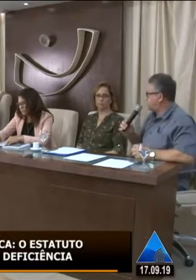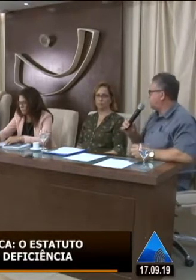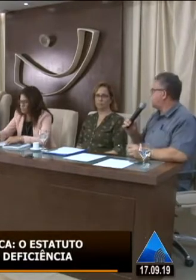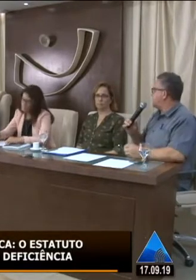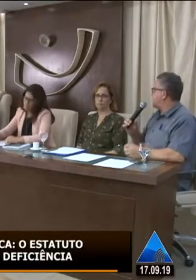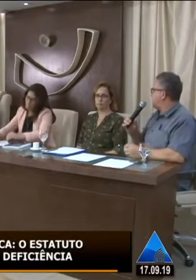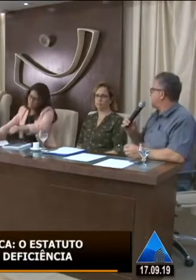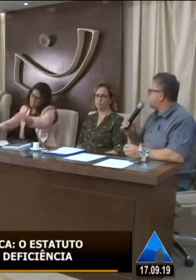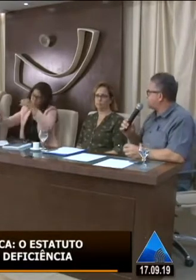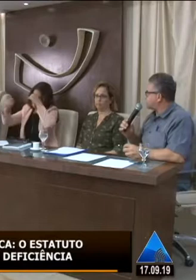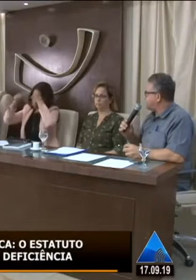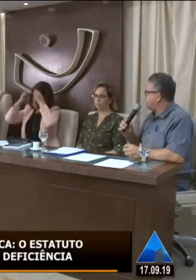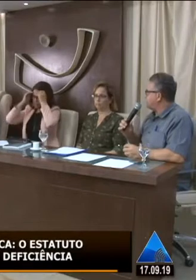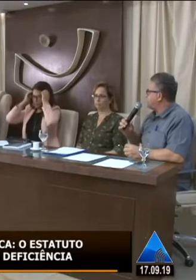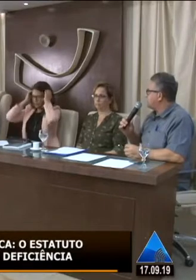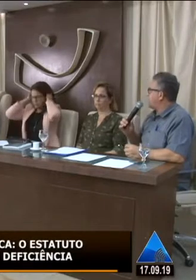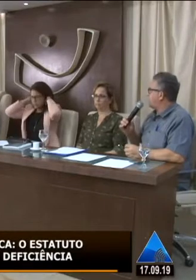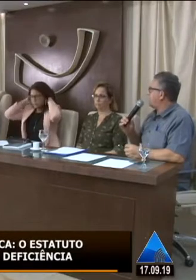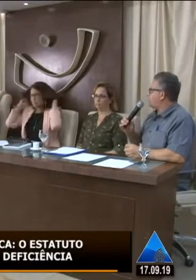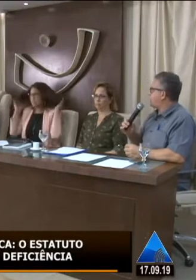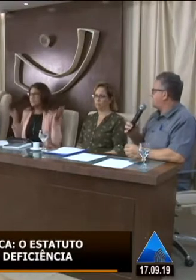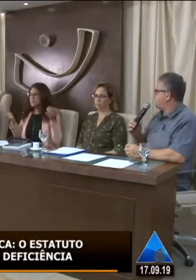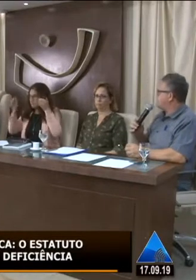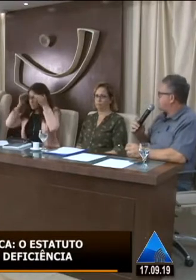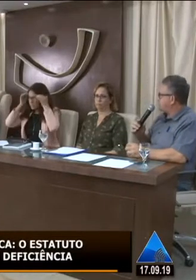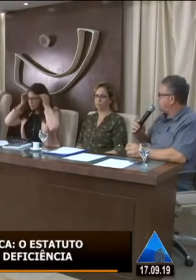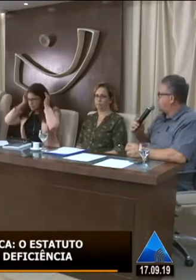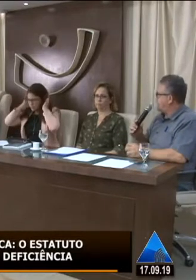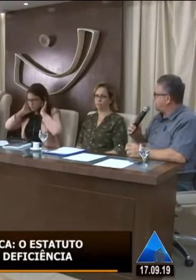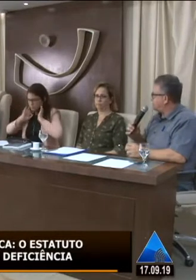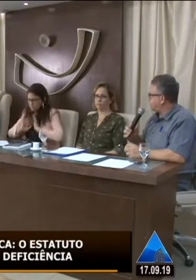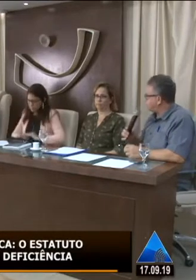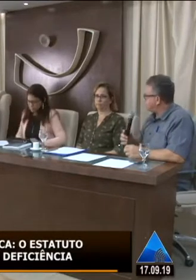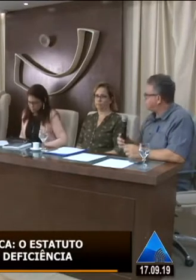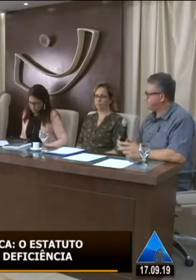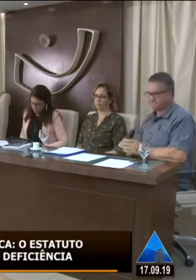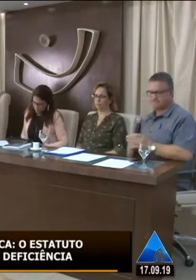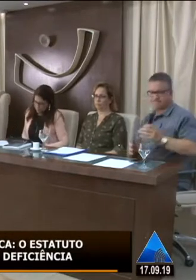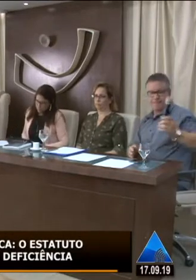contribuição, aí o Conselho irá colaborar com ele. Boa tarde, é isso.